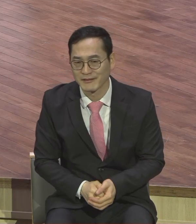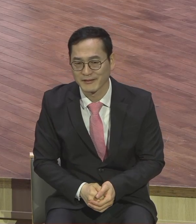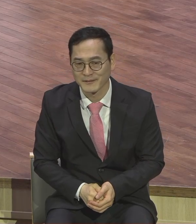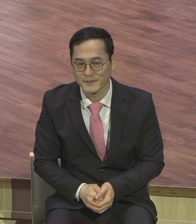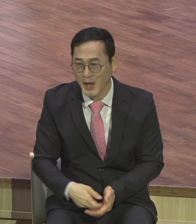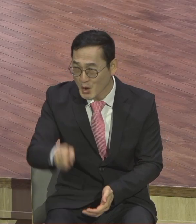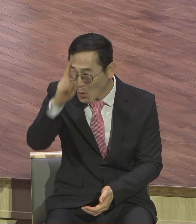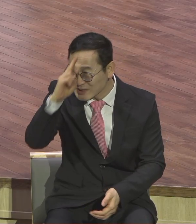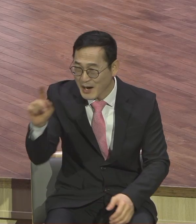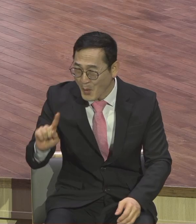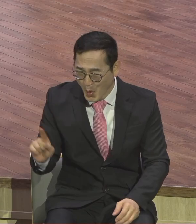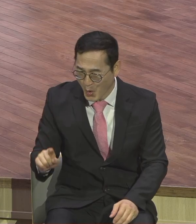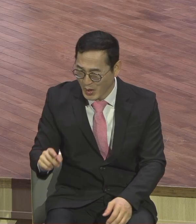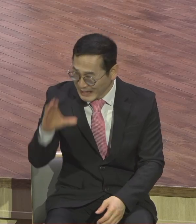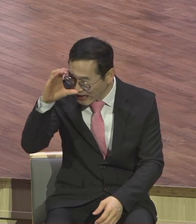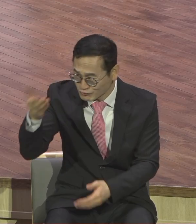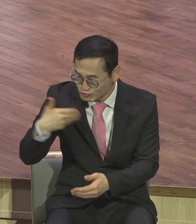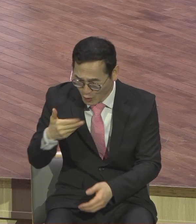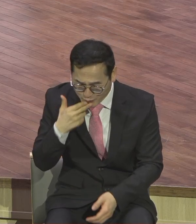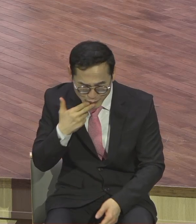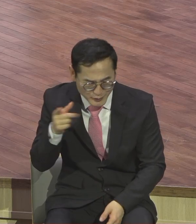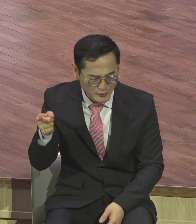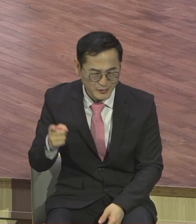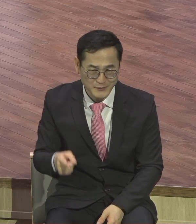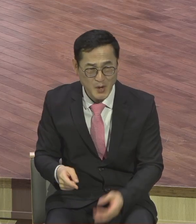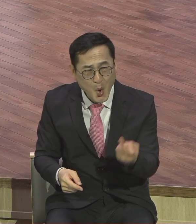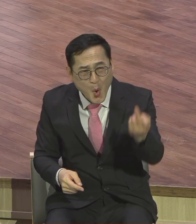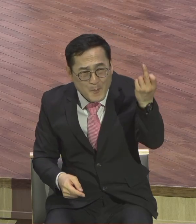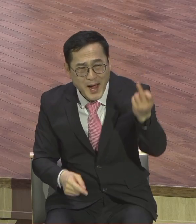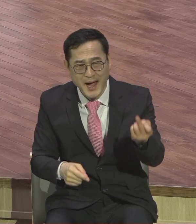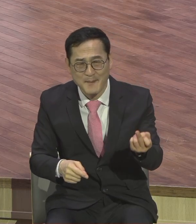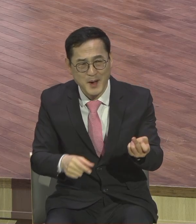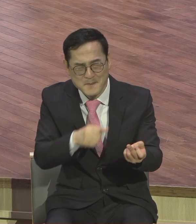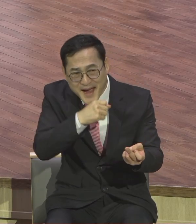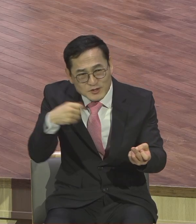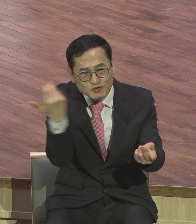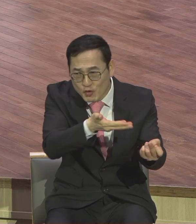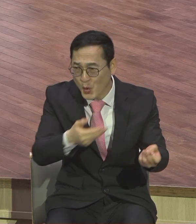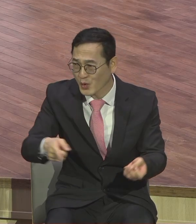그게 섭섭해 그때 말이지 오빠는 우유 주고 나는 우유도 안 주고 여자라고 딸이라고